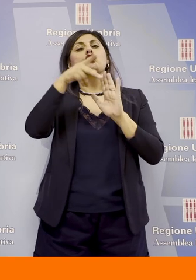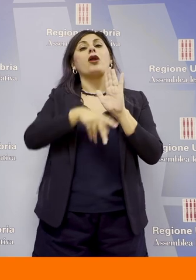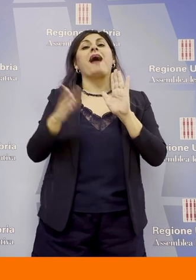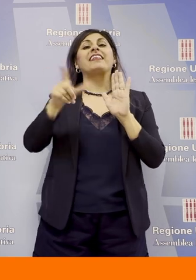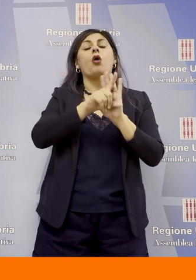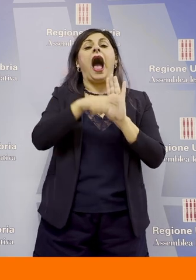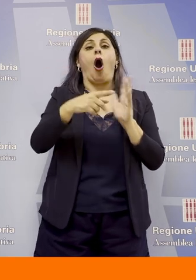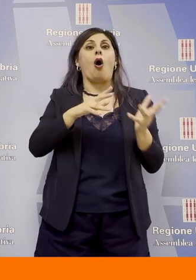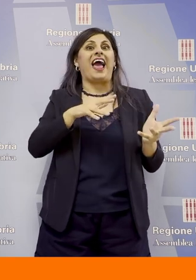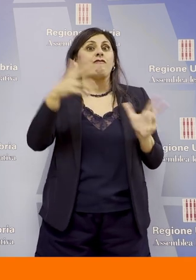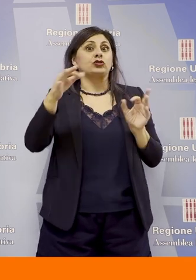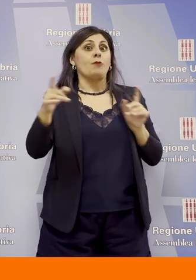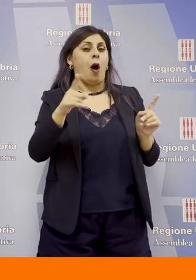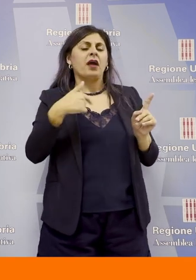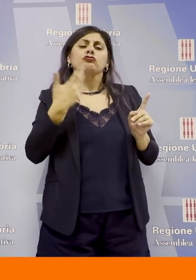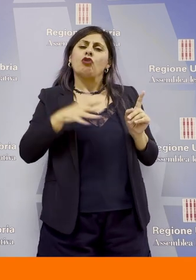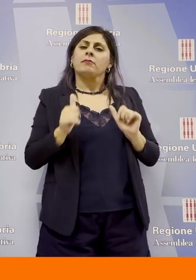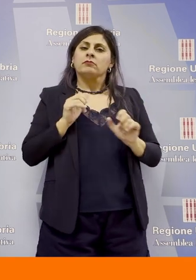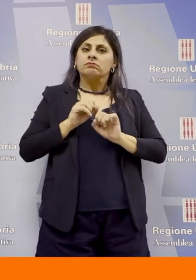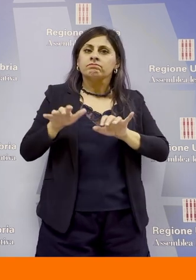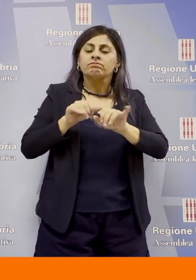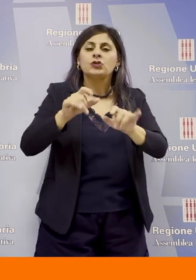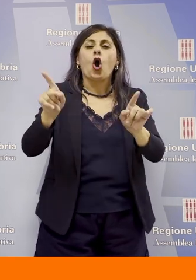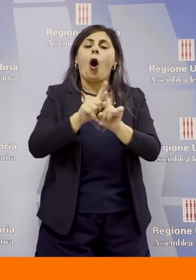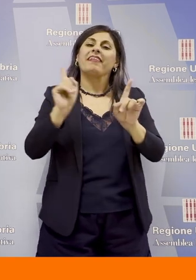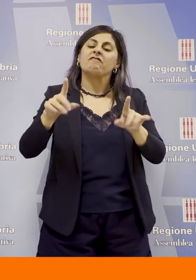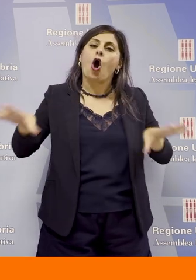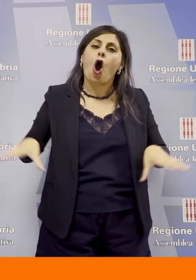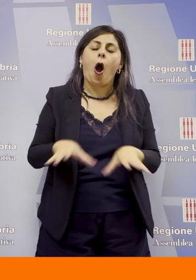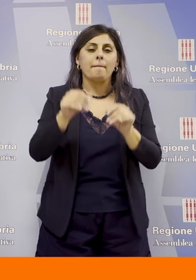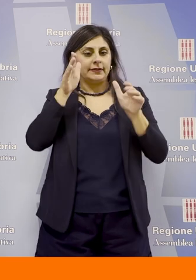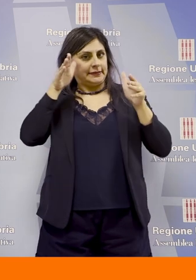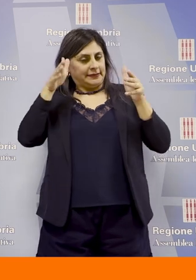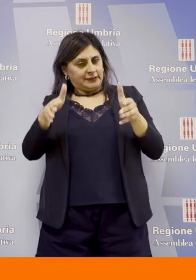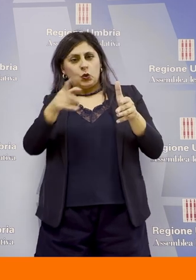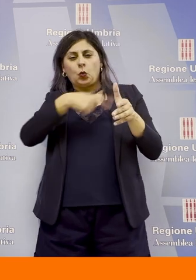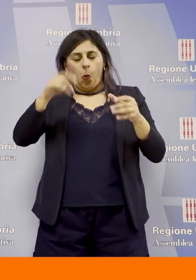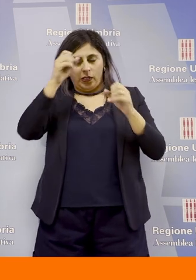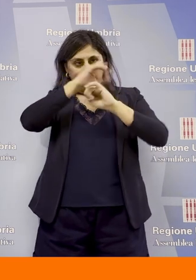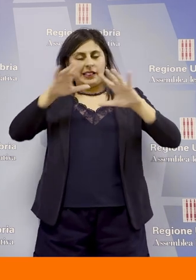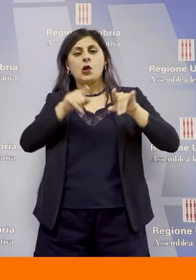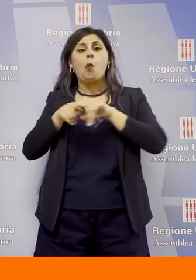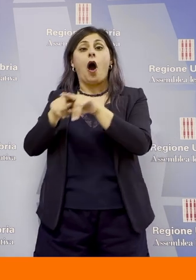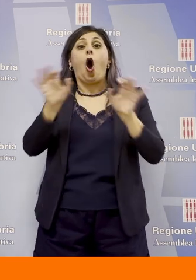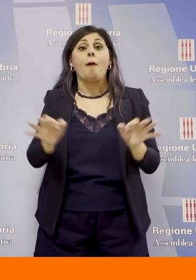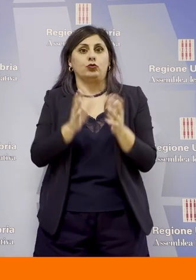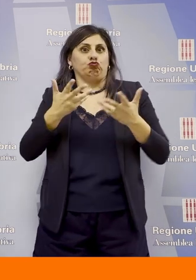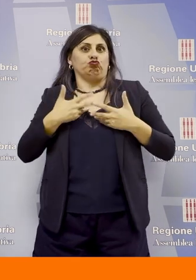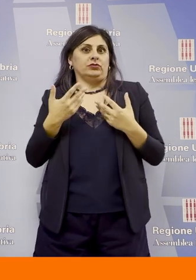ancora in evoluzione in quel momento ma proprio per accendere i riflettori e sintonizzarci su questa grande opportunità noi abbiamo fatto